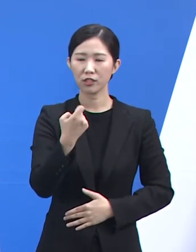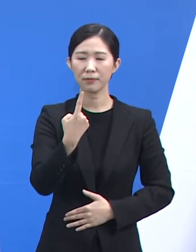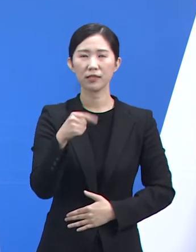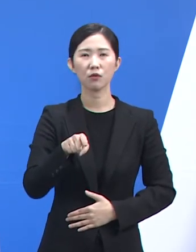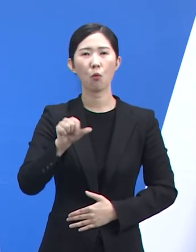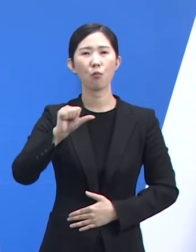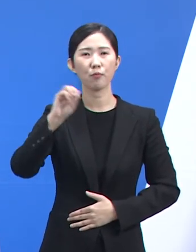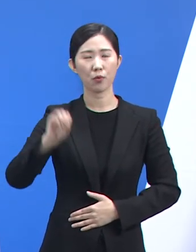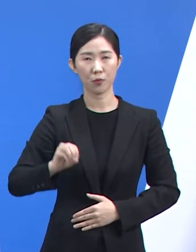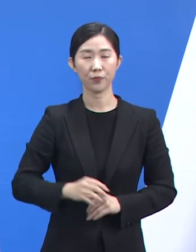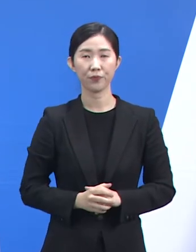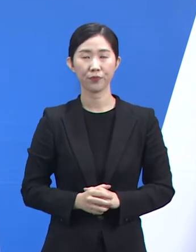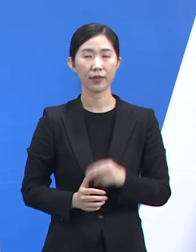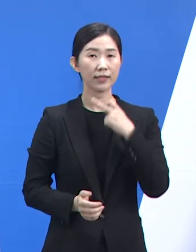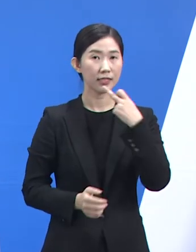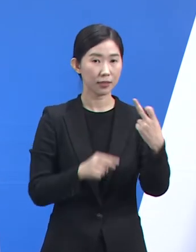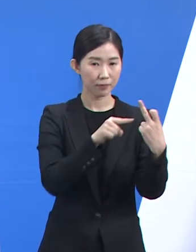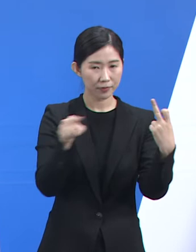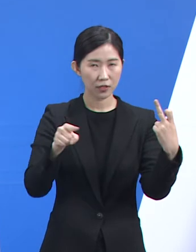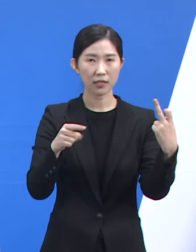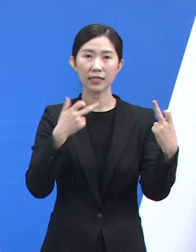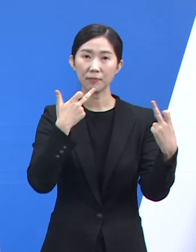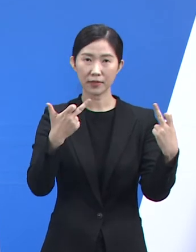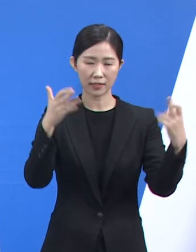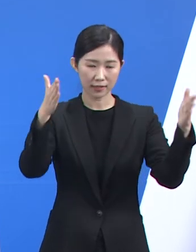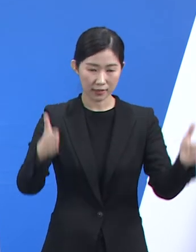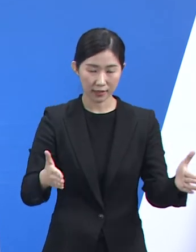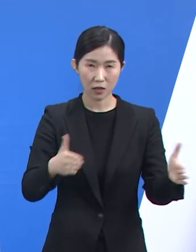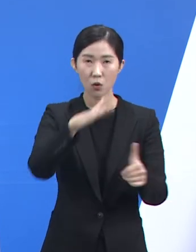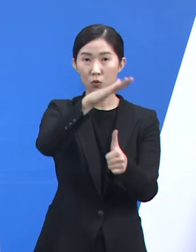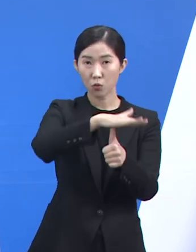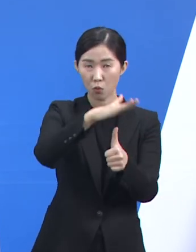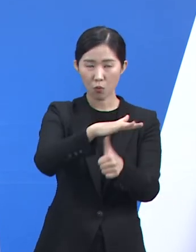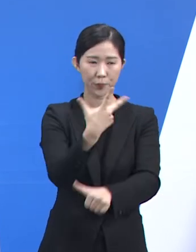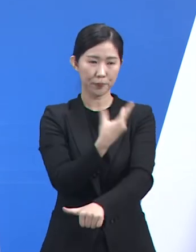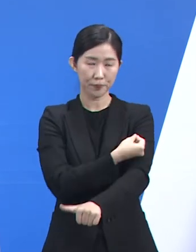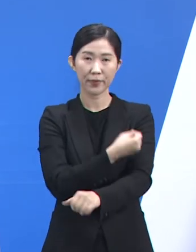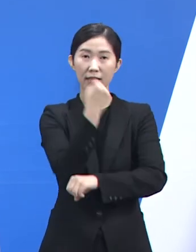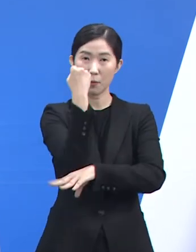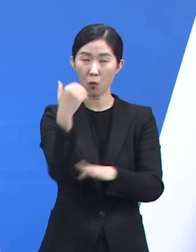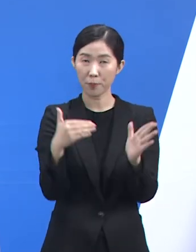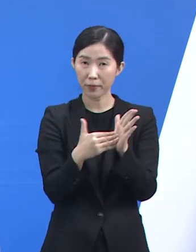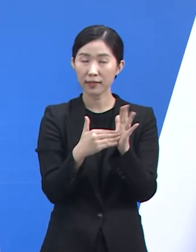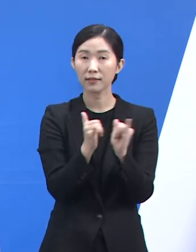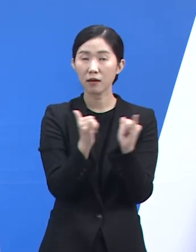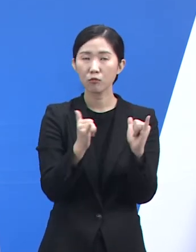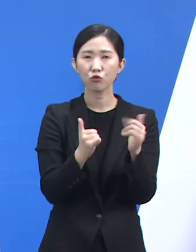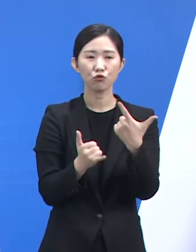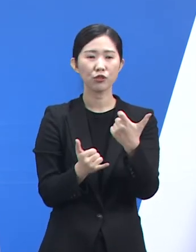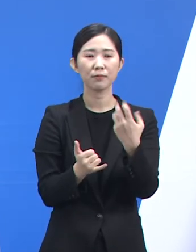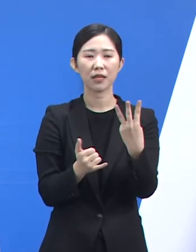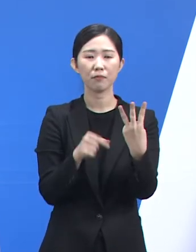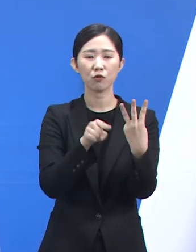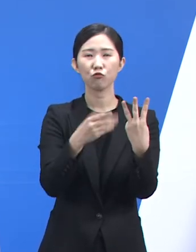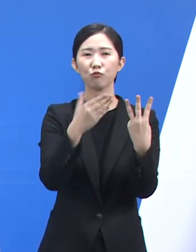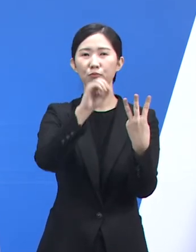12세에서 17세 소아청소년 기본접종 완료율은 63.9%입니다.